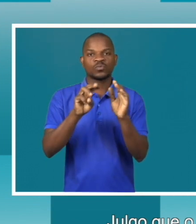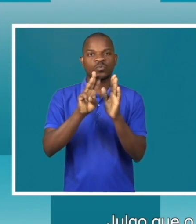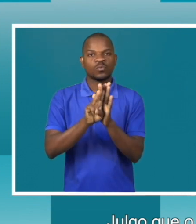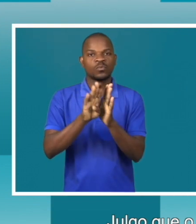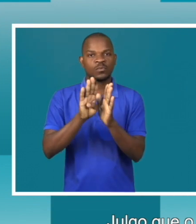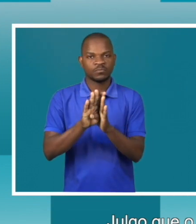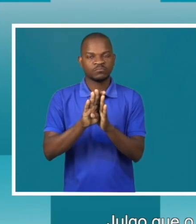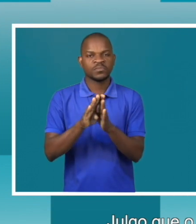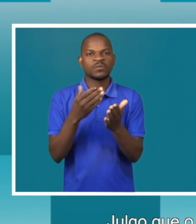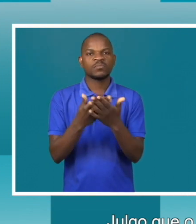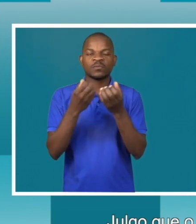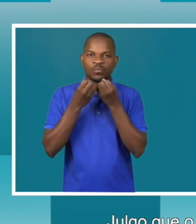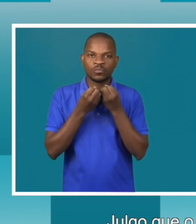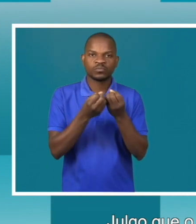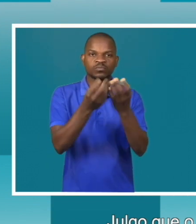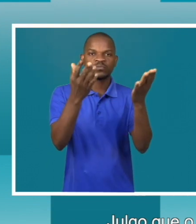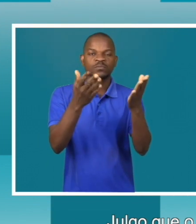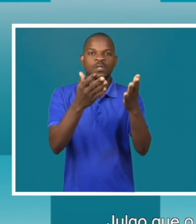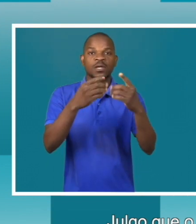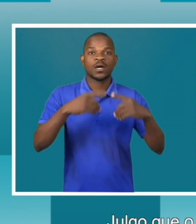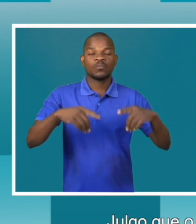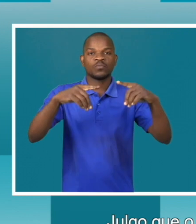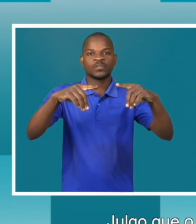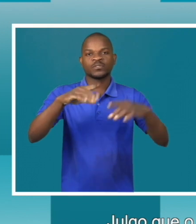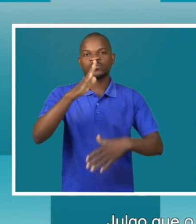para dar informação ao público em geral